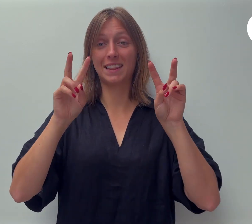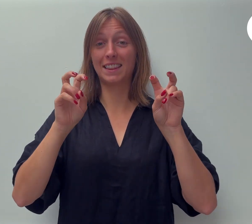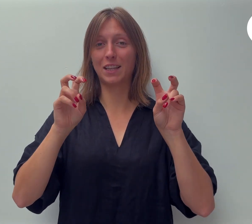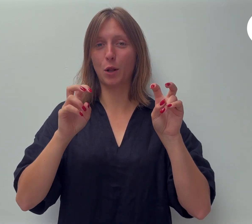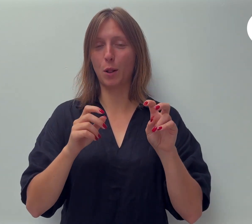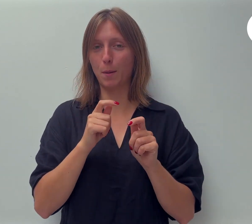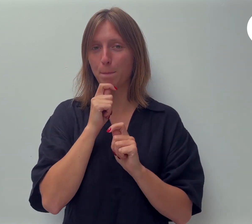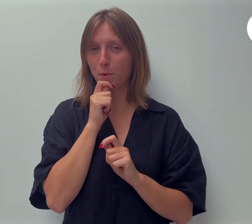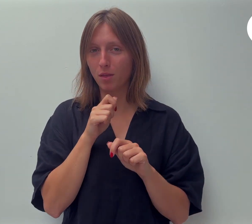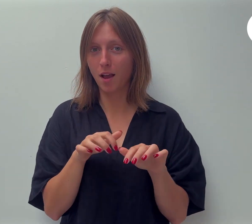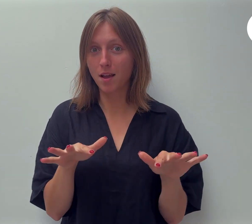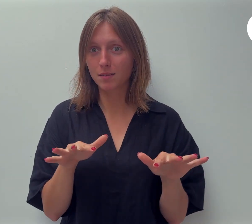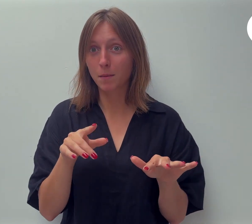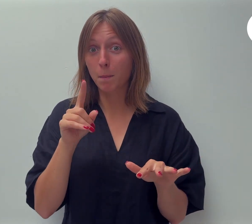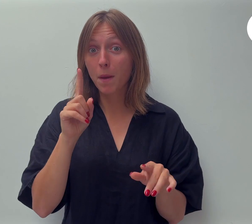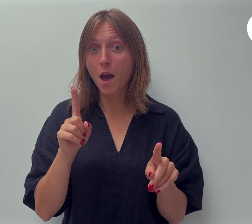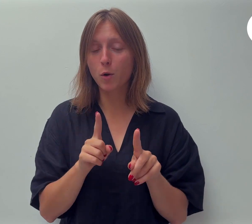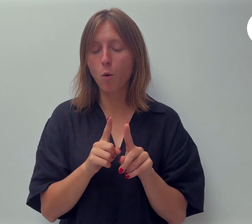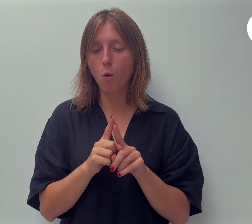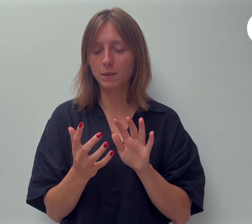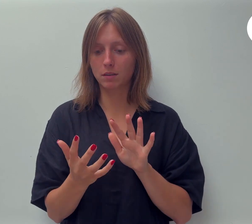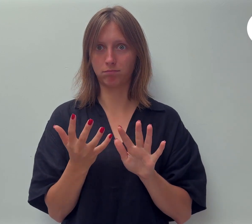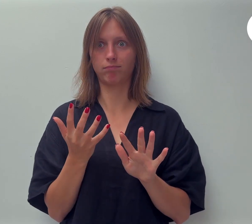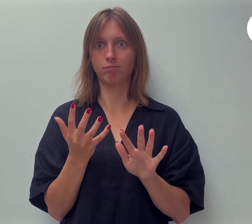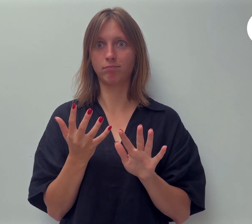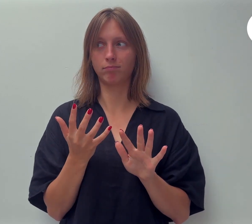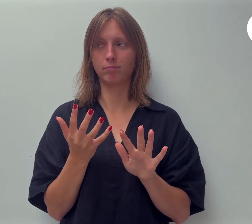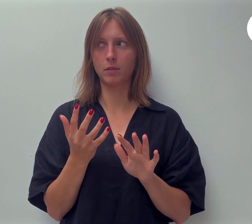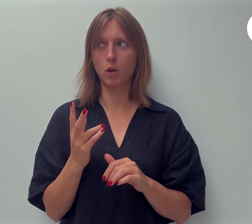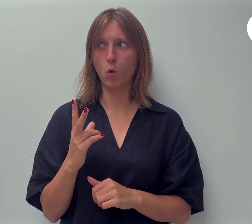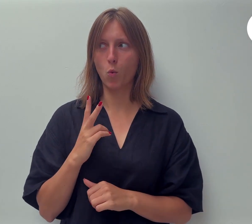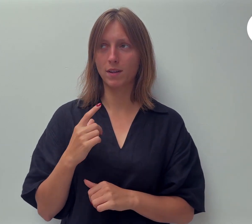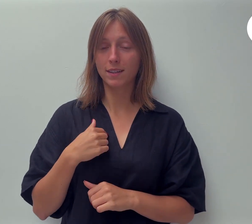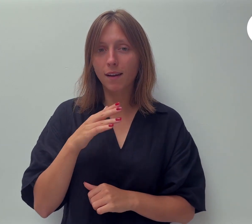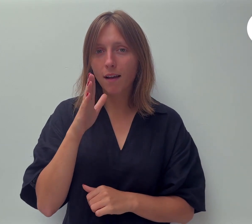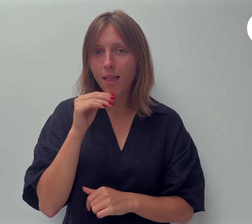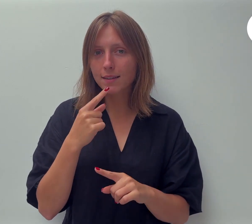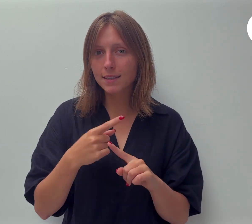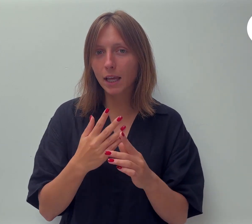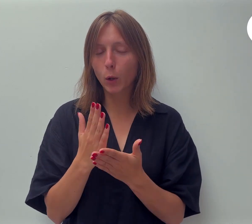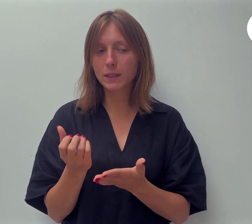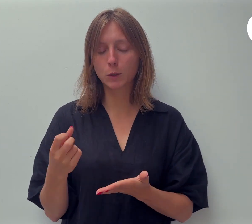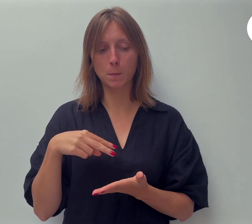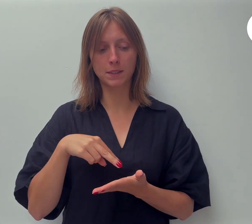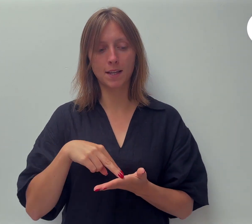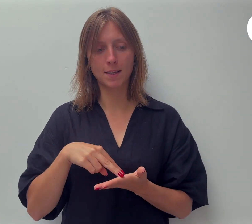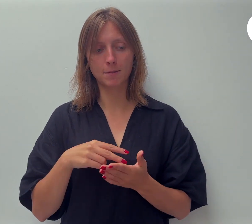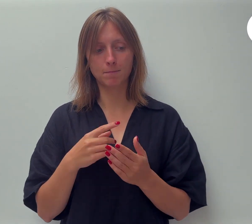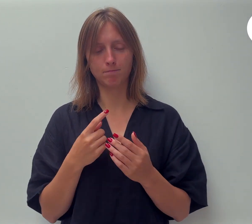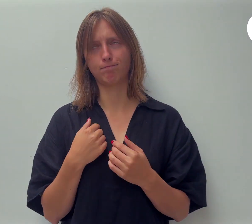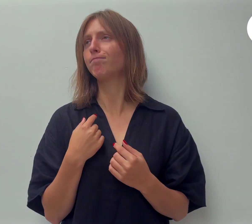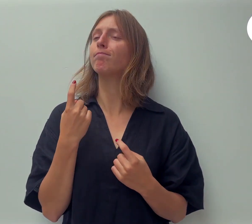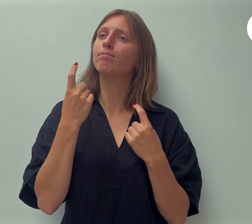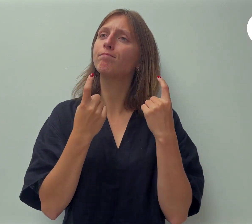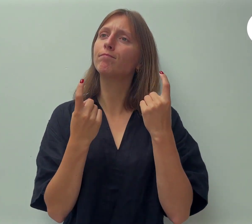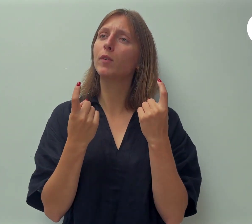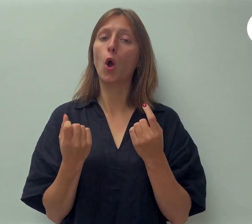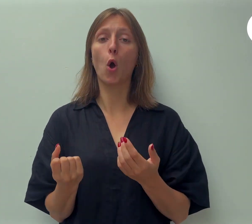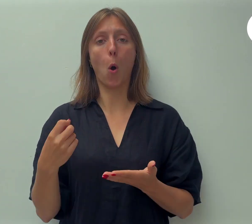ik geconfronteerd met de vraag, wanneer ben ik gaan opstaan? Als ik denk aan het woord opstaan, dan denk ik aan